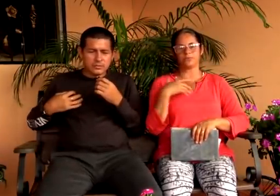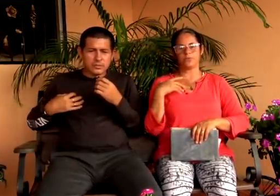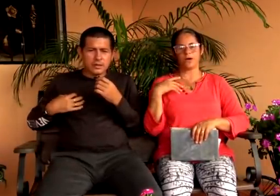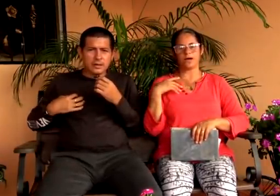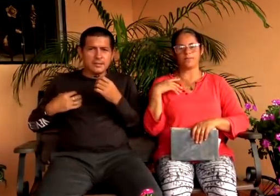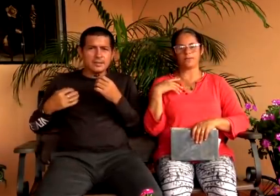Amén